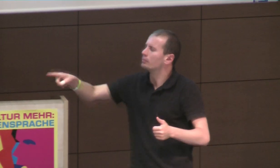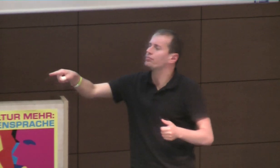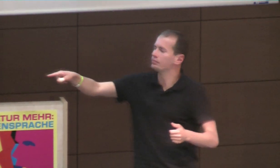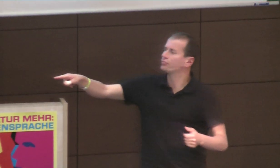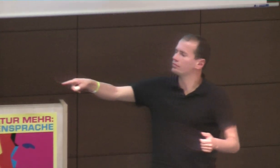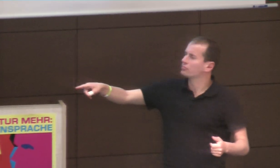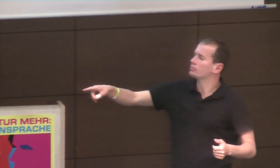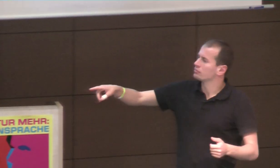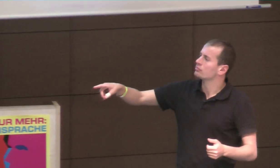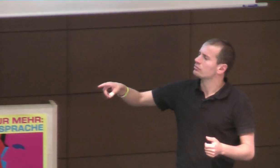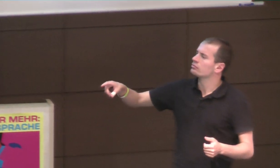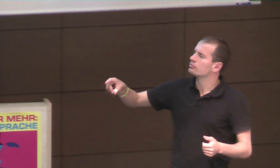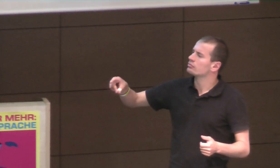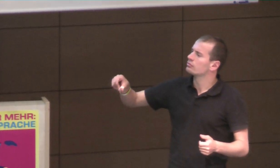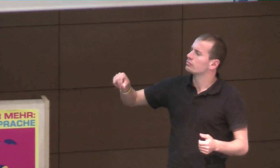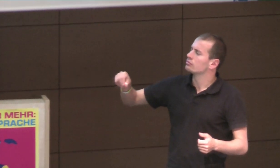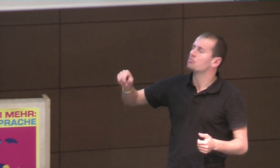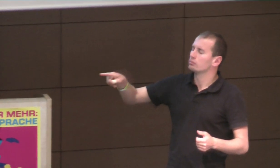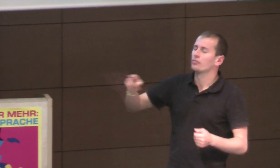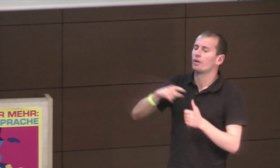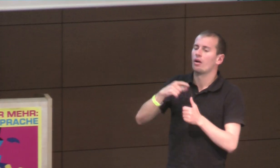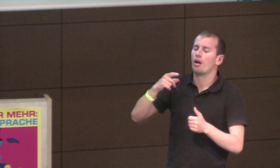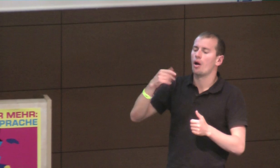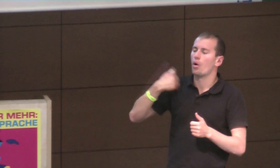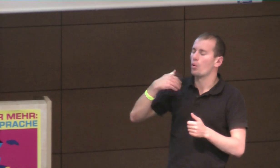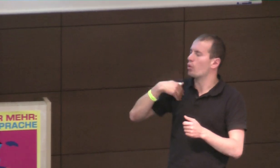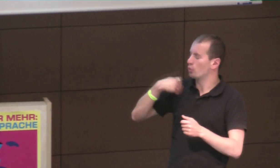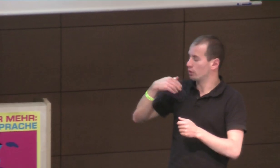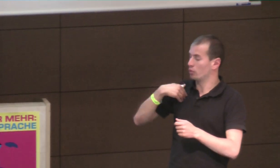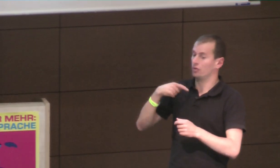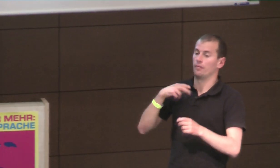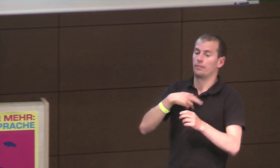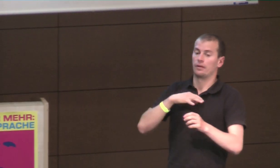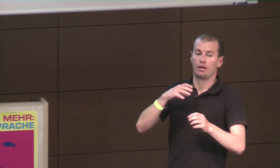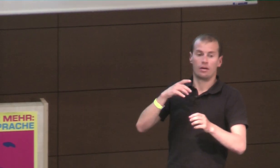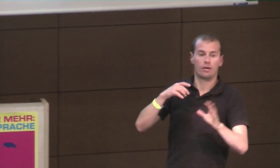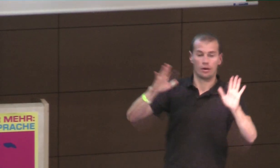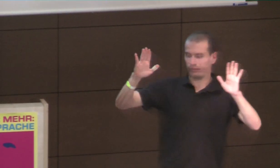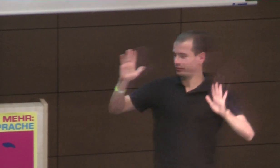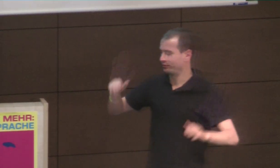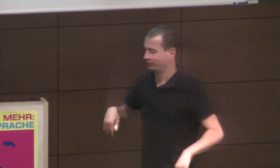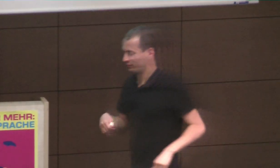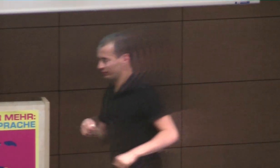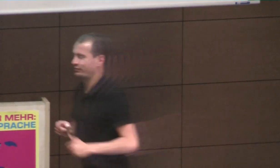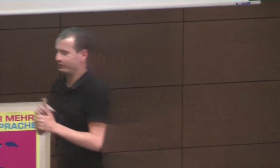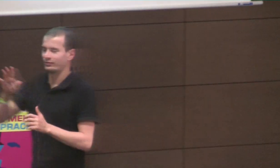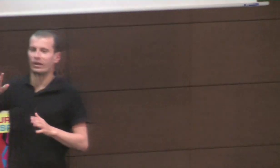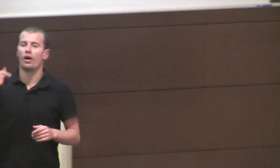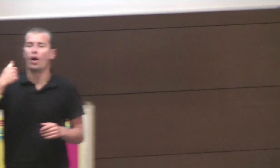Äh, Ich bin Mitglied der Grünen Partei, und du bist ja der Einzel, wie sieht das aus? Ja, also ich bin Mitglied der Grünen